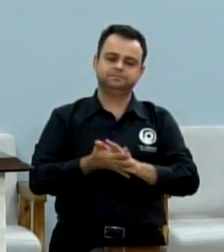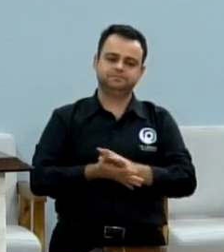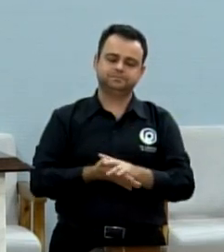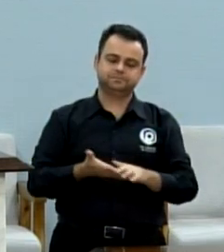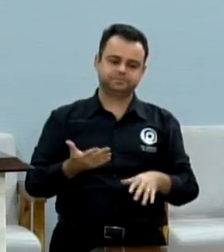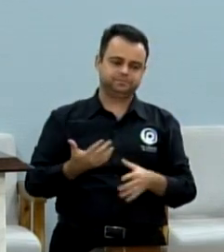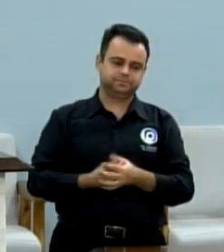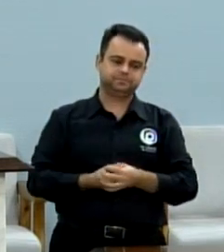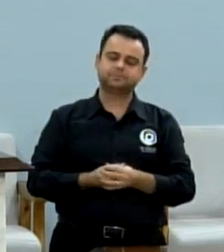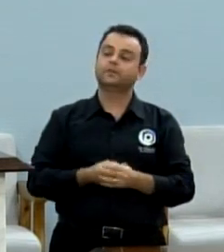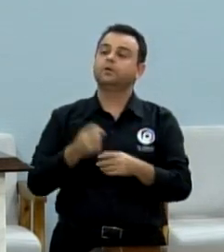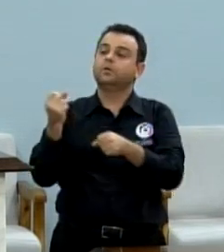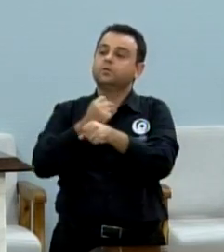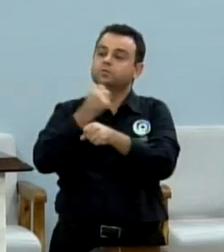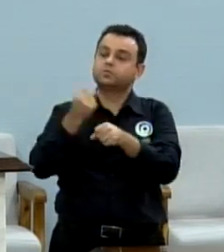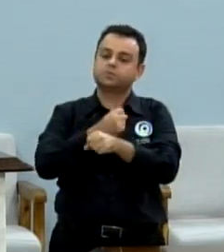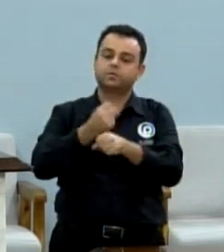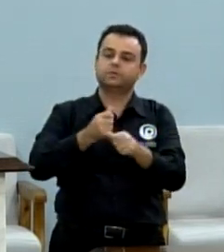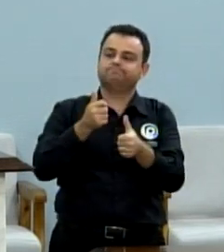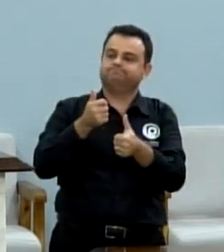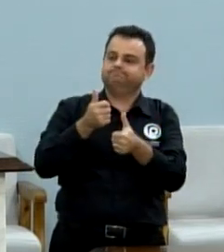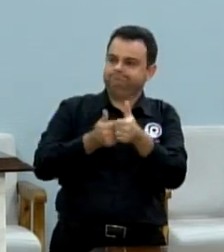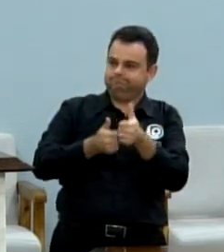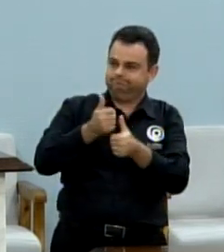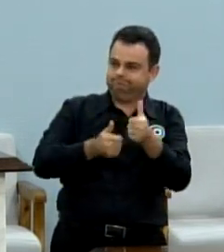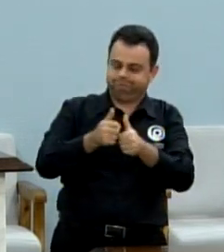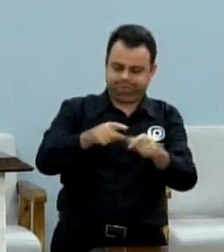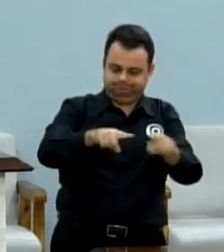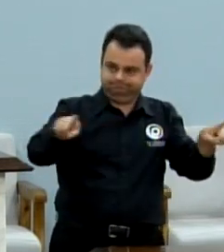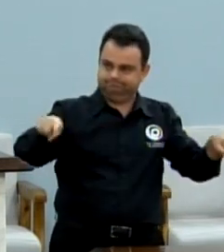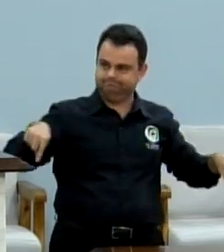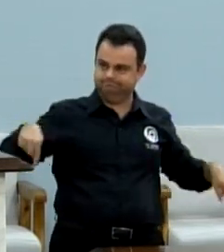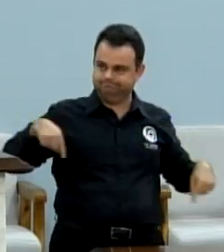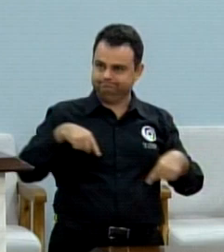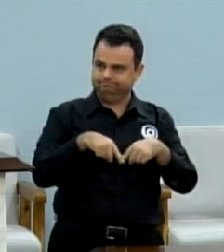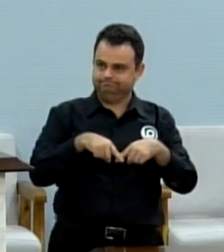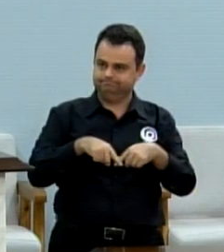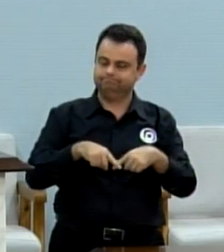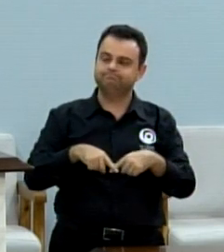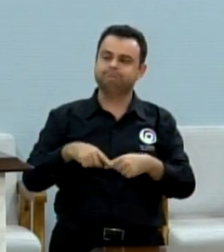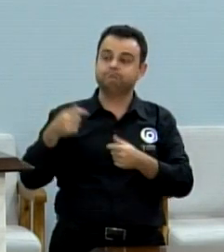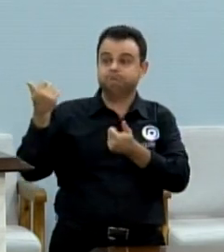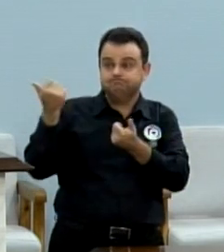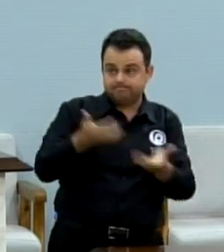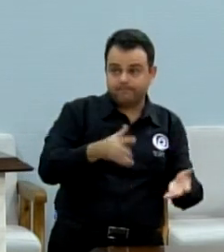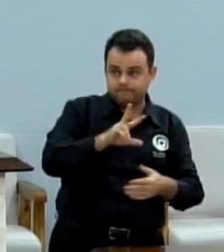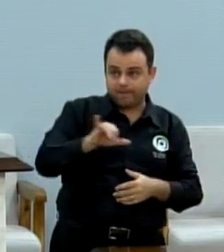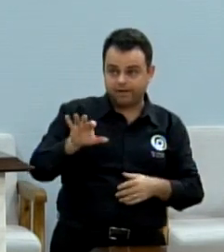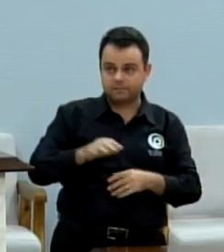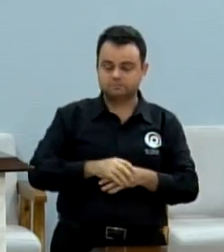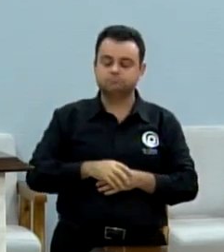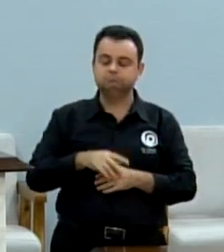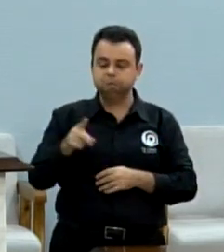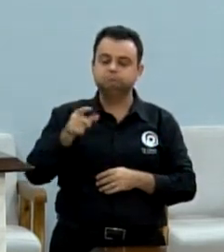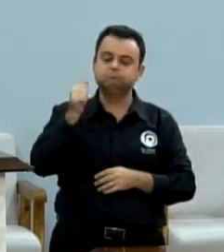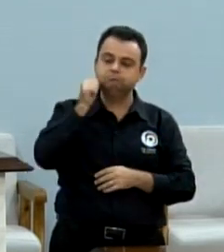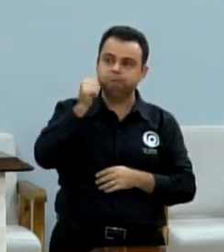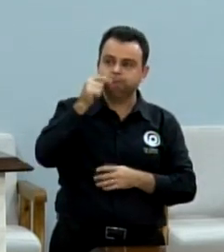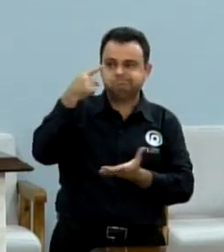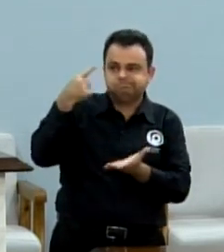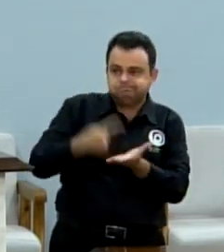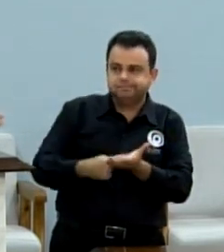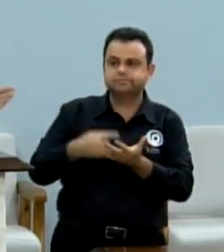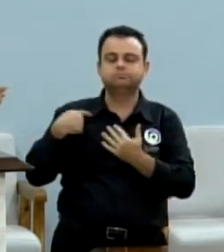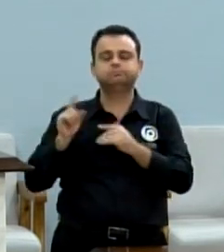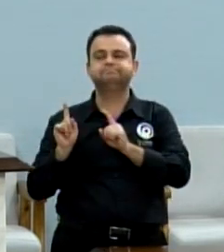precisamos adiar a nossa saída lá duas vezes. E no desfile de 7 de setembro combinamos de ir no dia seguinte. E ela falou, olha, eu já até visitei